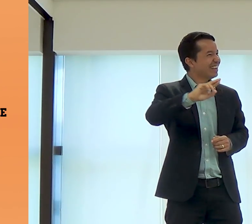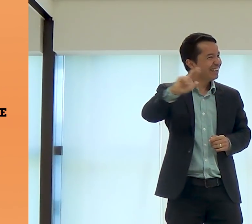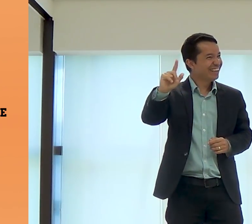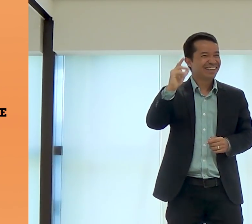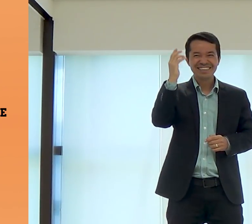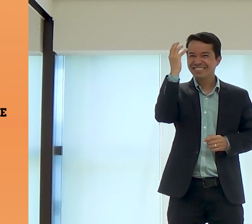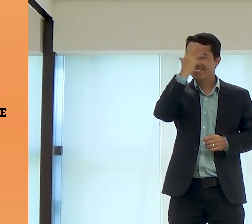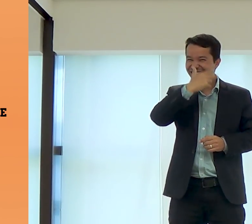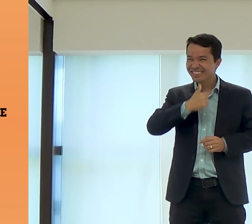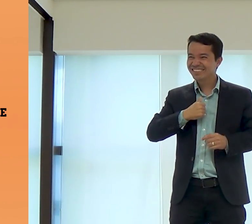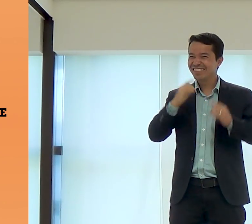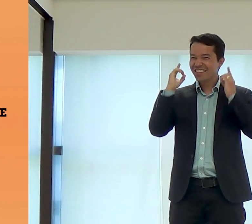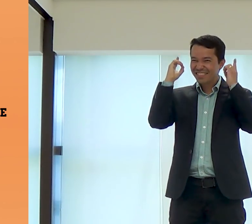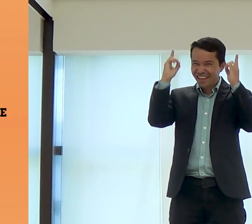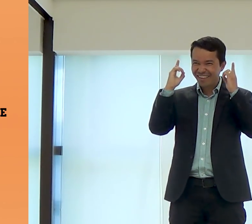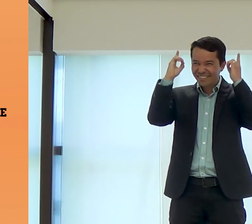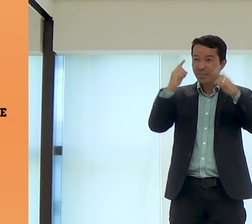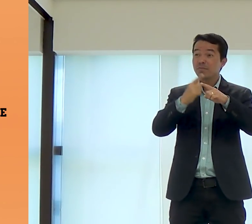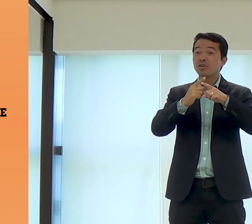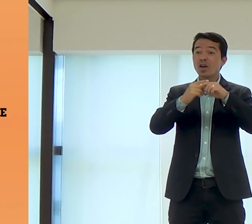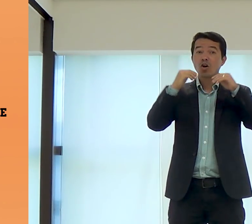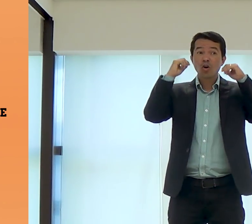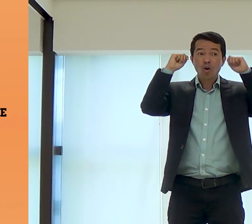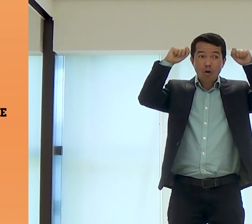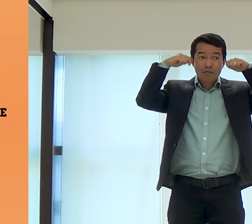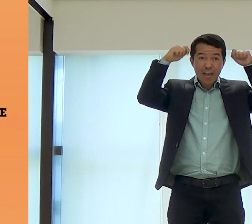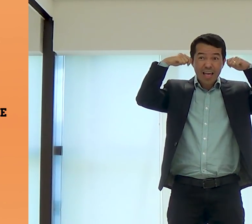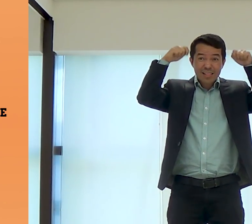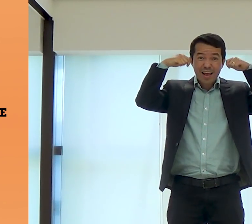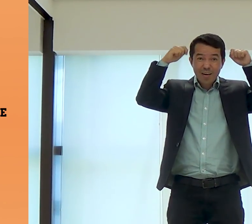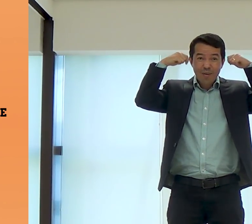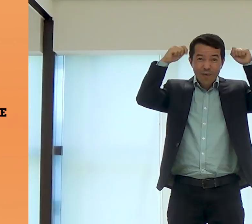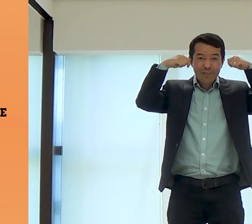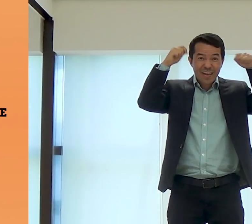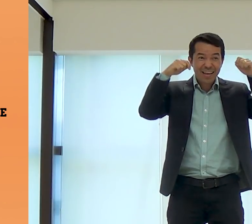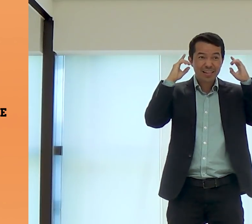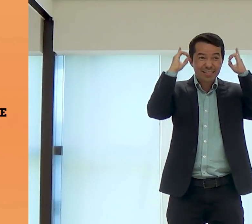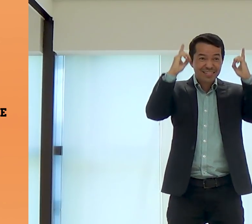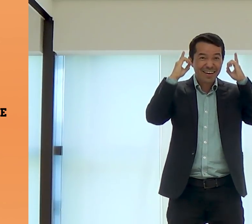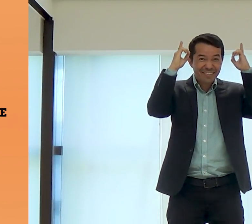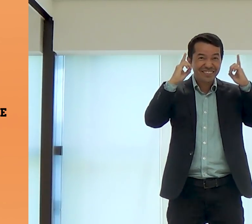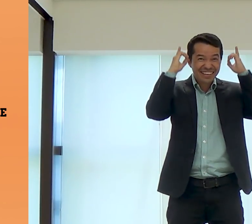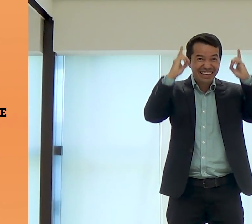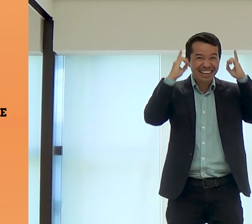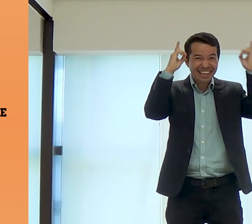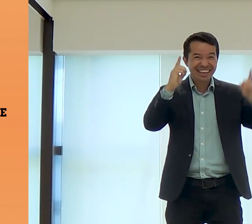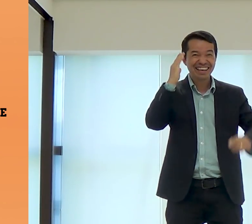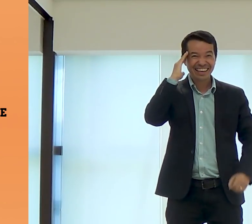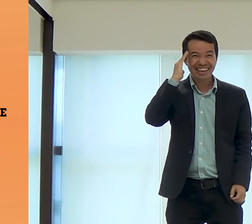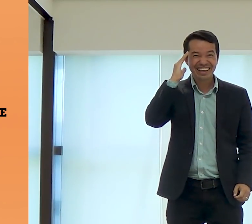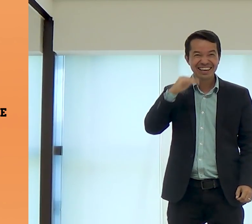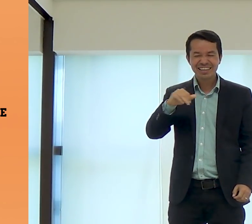Legal, né? Diferente. Davi. Por causa das ovelhas. Que ele era pastor de ovelhas.